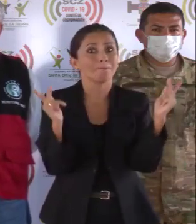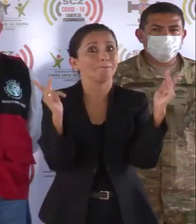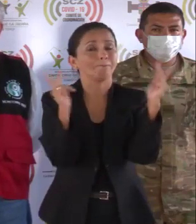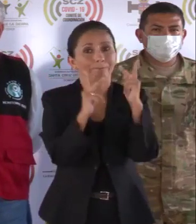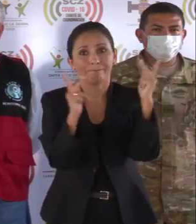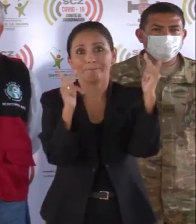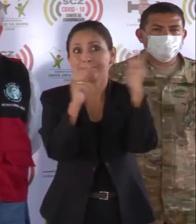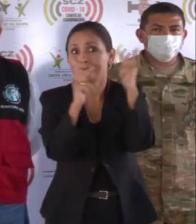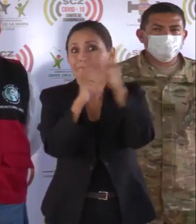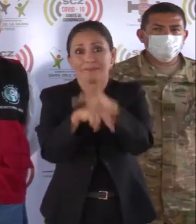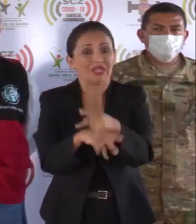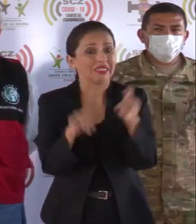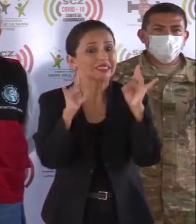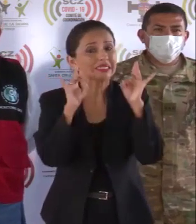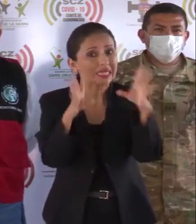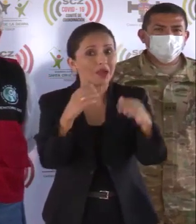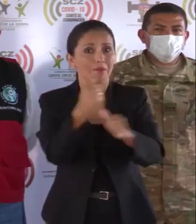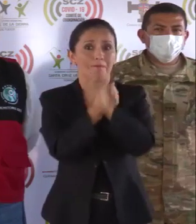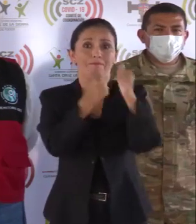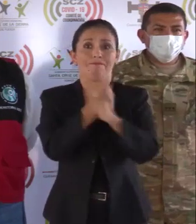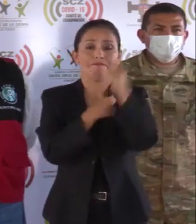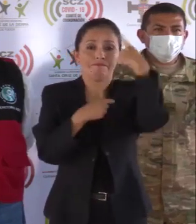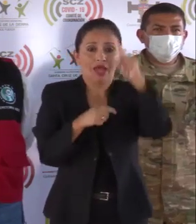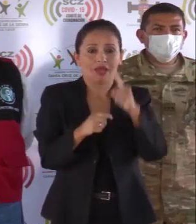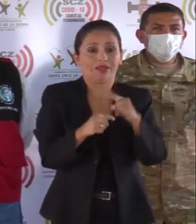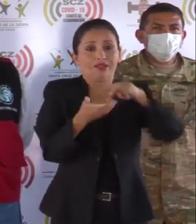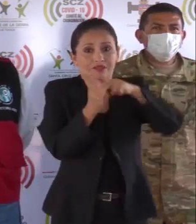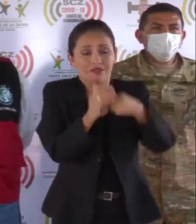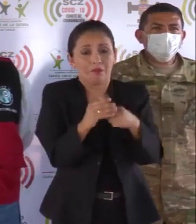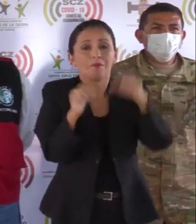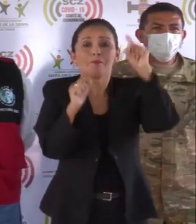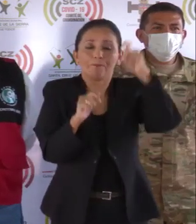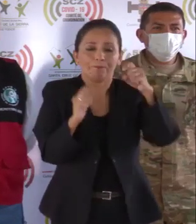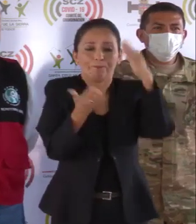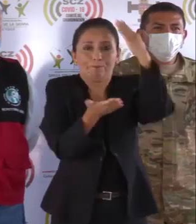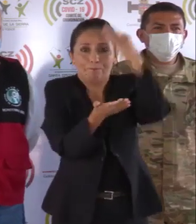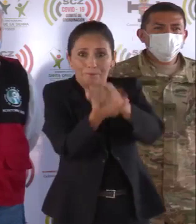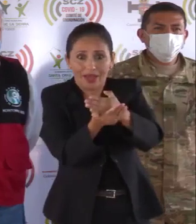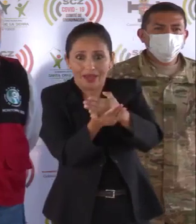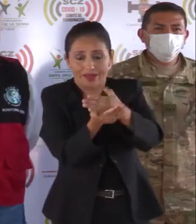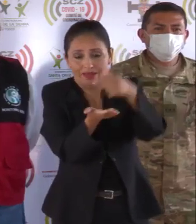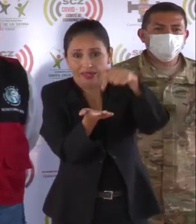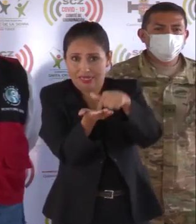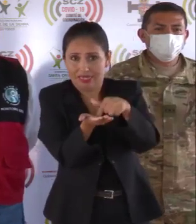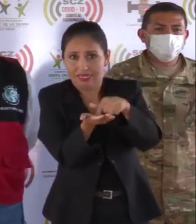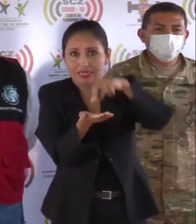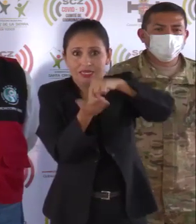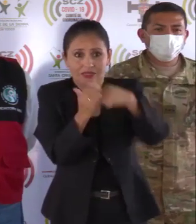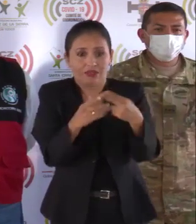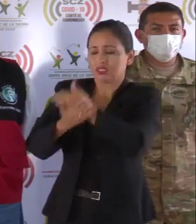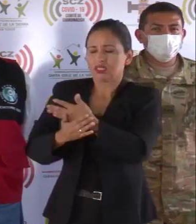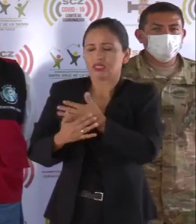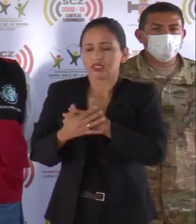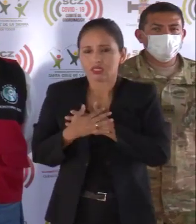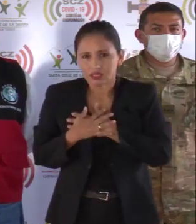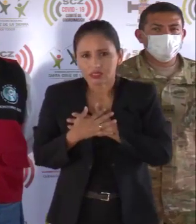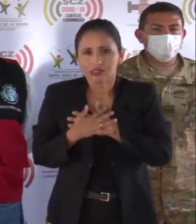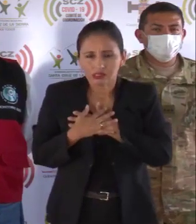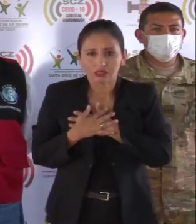muy perjudicial para la contención hasta aquí lograda.